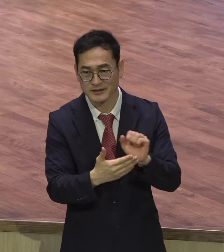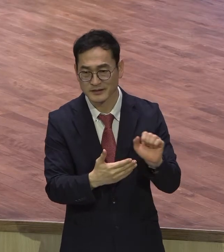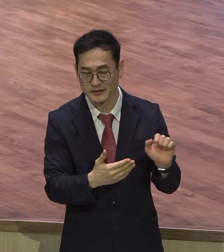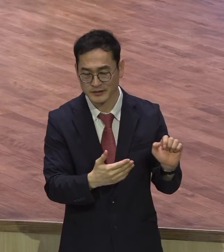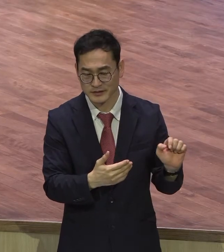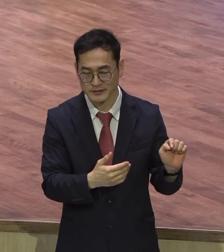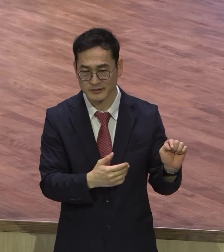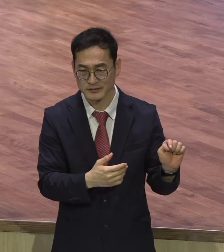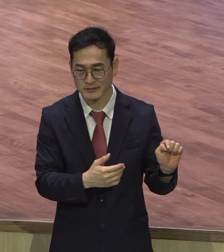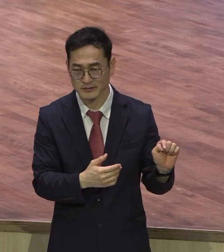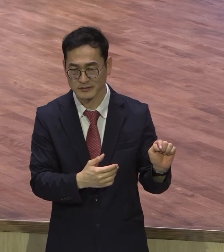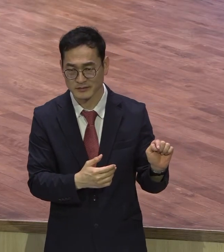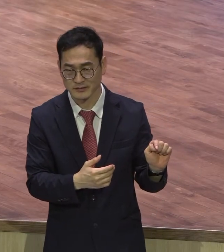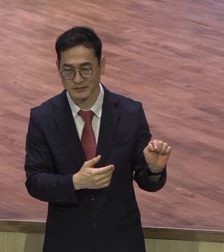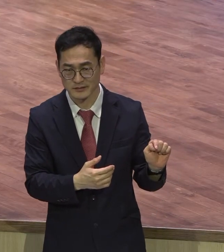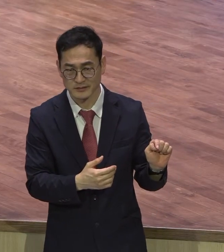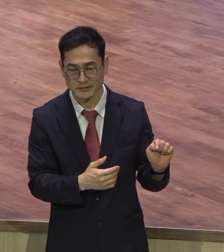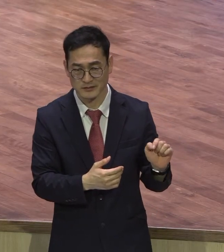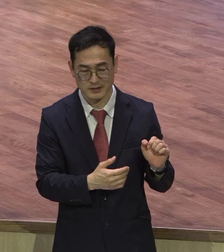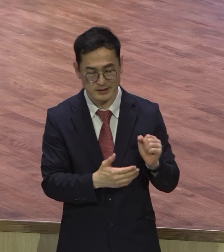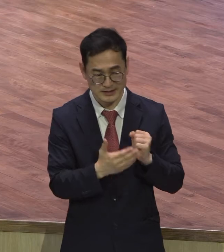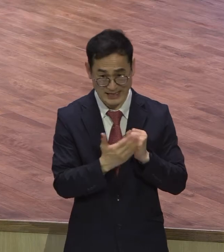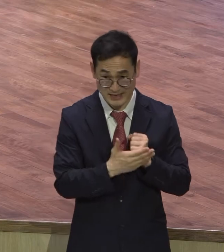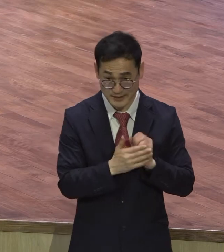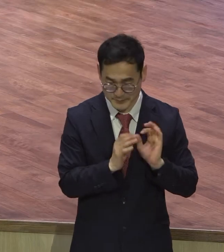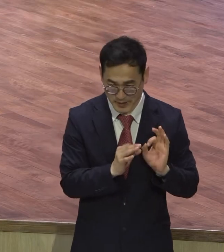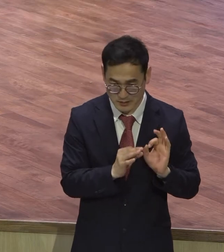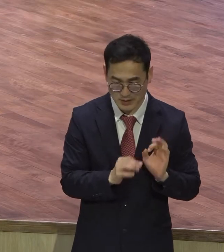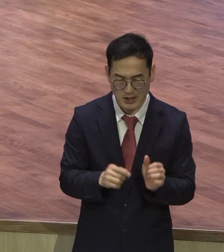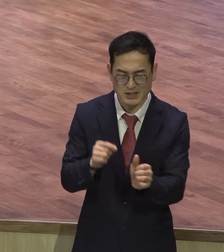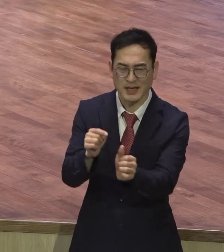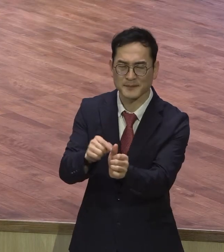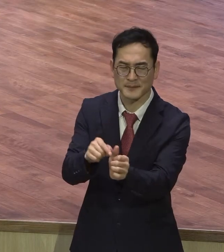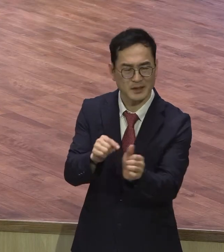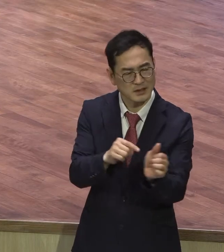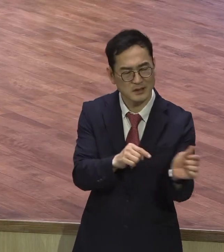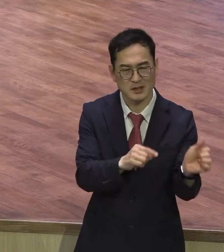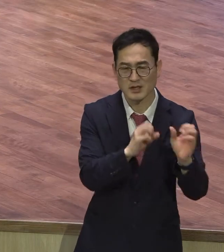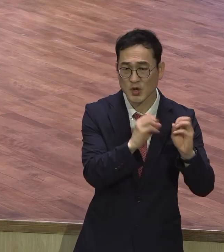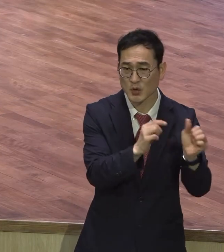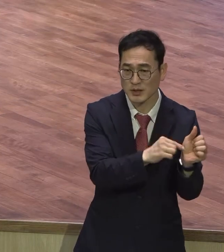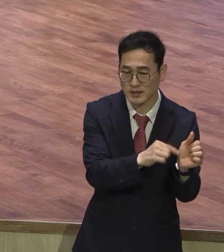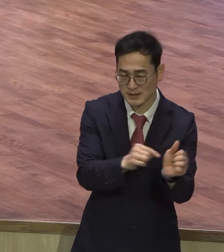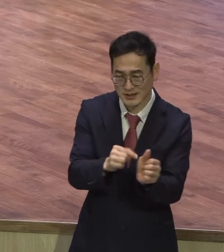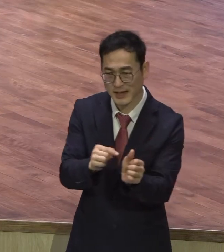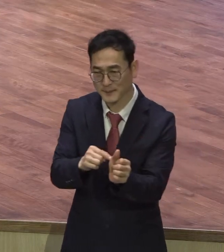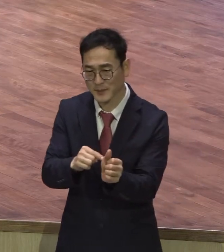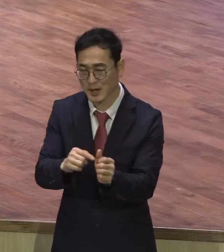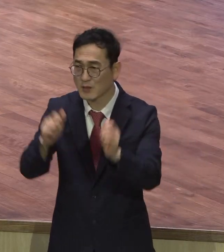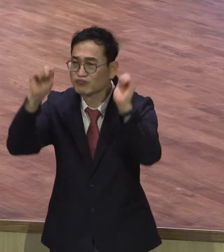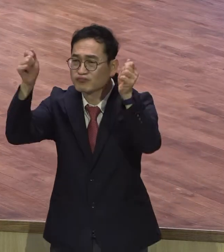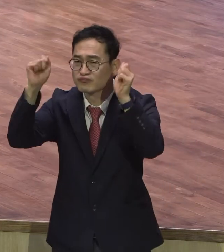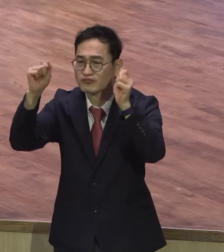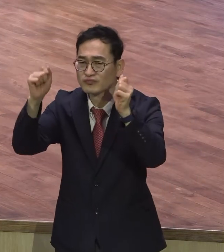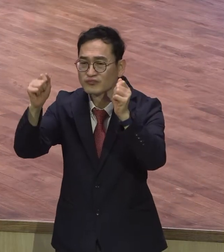그래서 우리 교회 다니다가 그냥 하도 시달리니까 이 청년이 신을 받아보는 거예요.